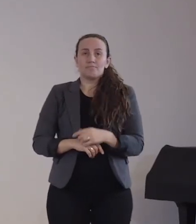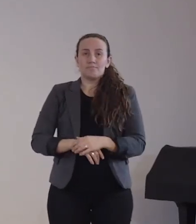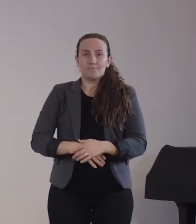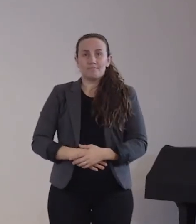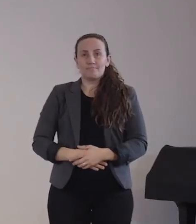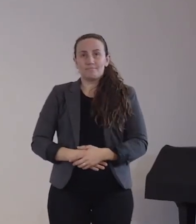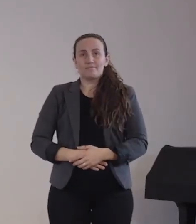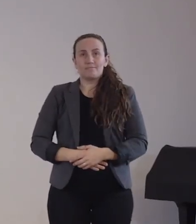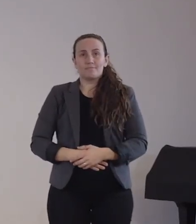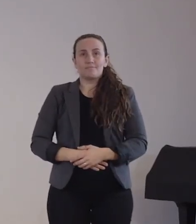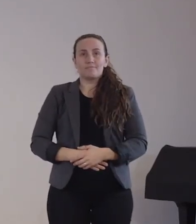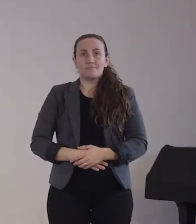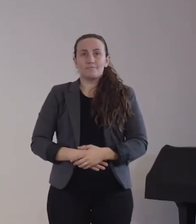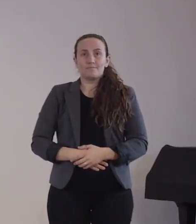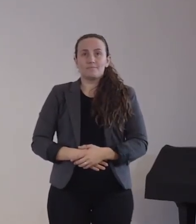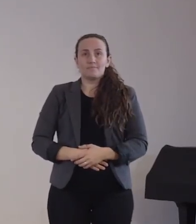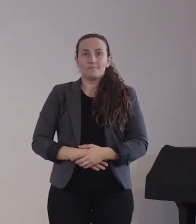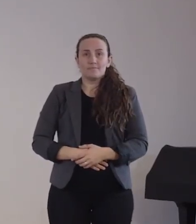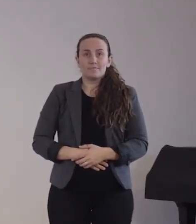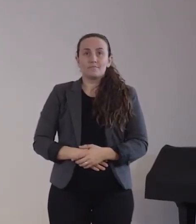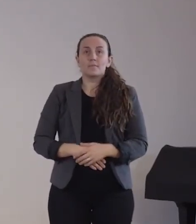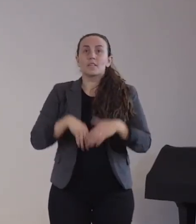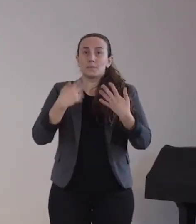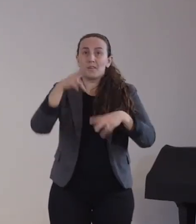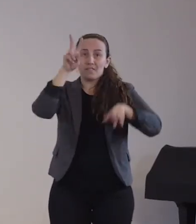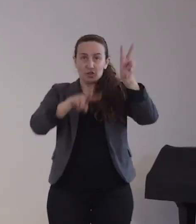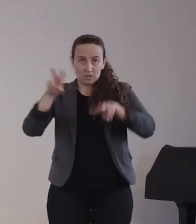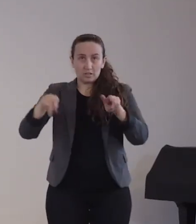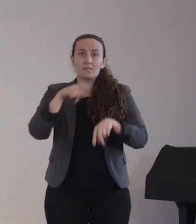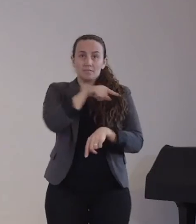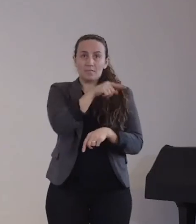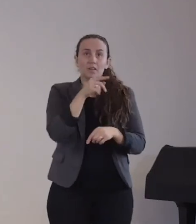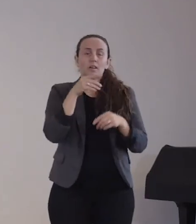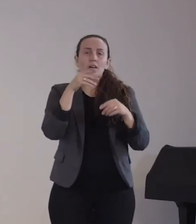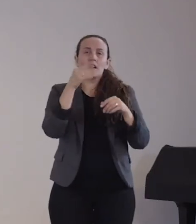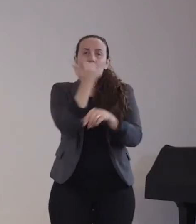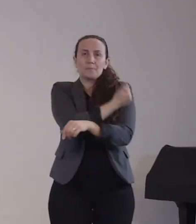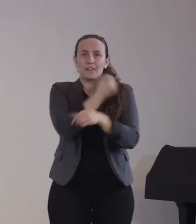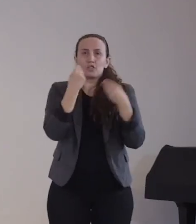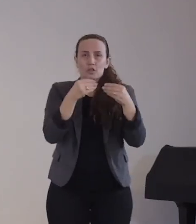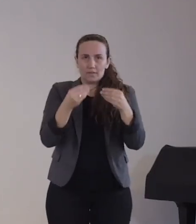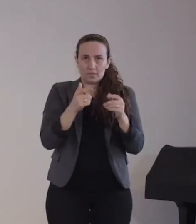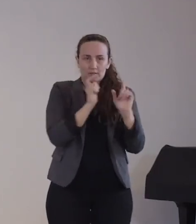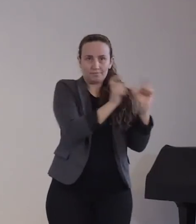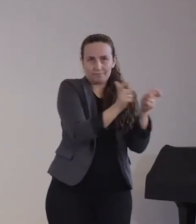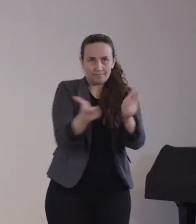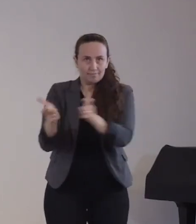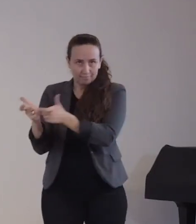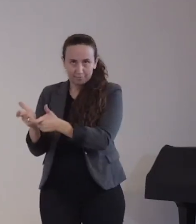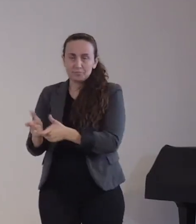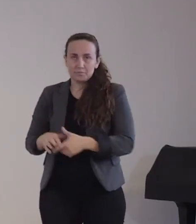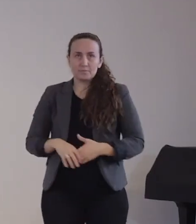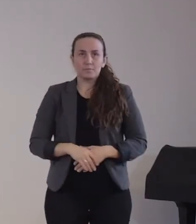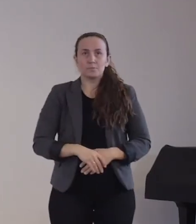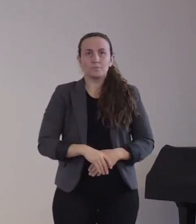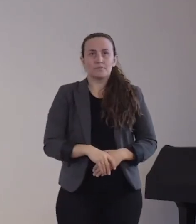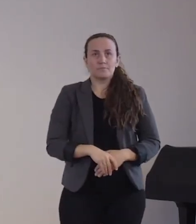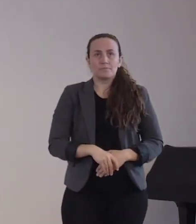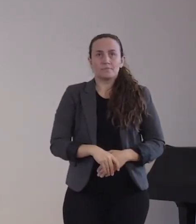im Moment auf dem deutschen Markt zugelassen sind im Wesentlichen drei